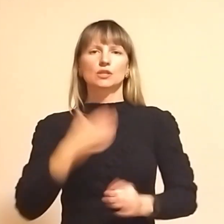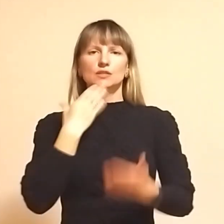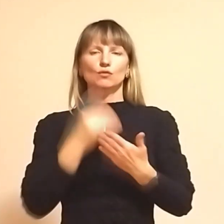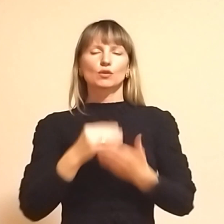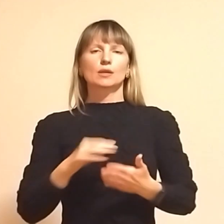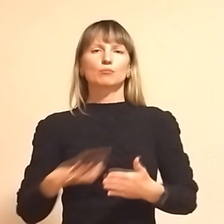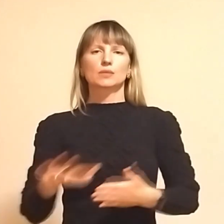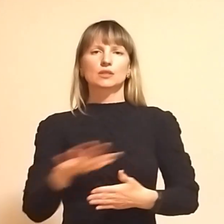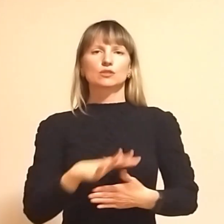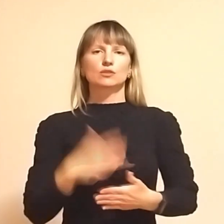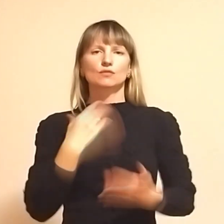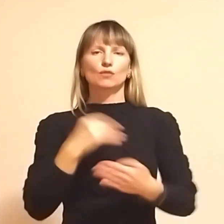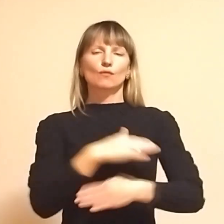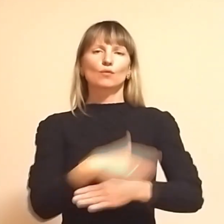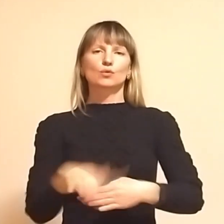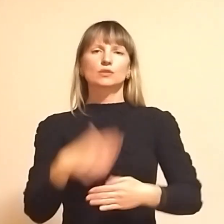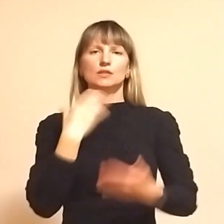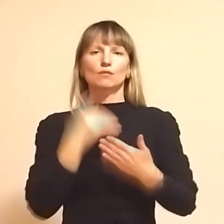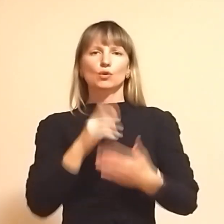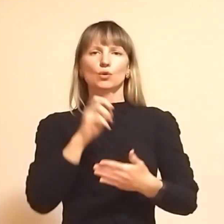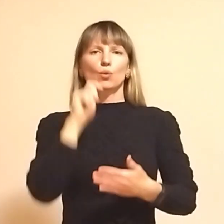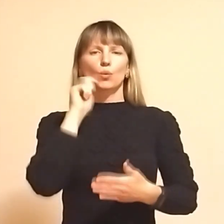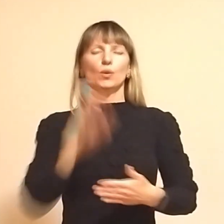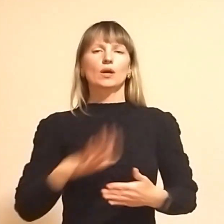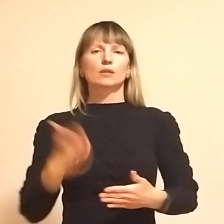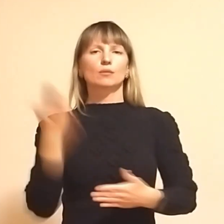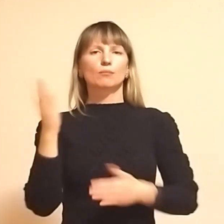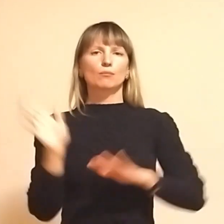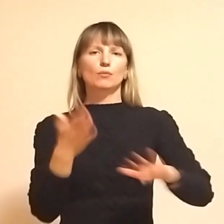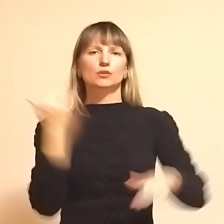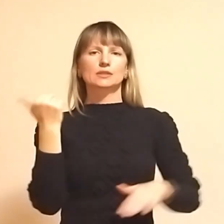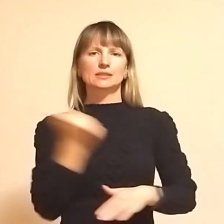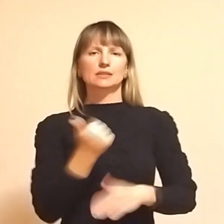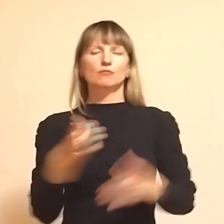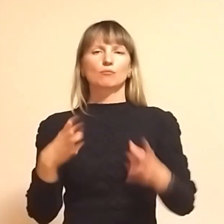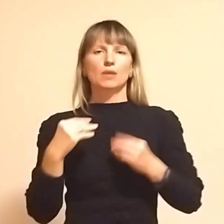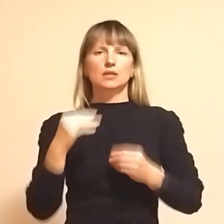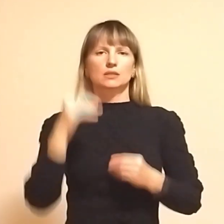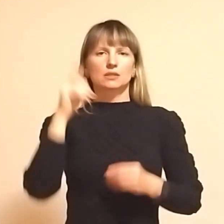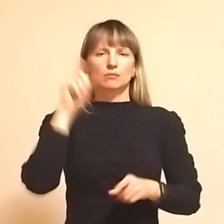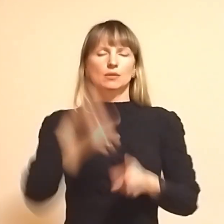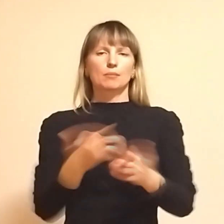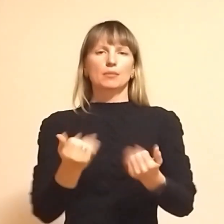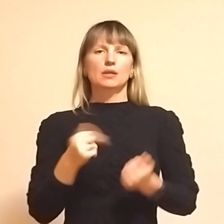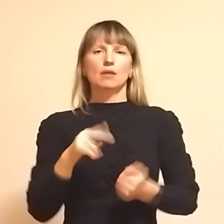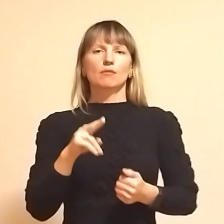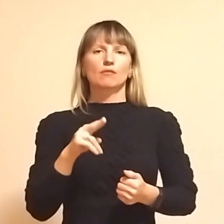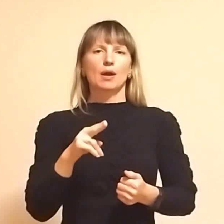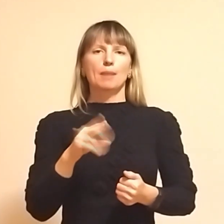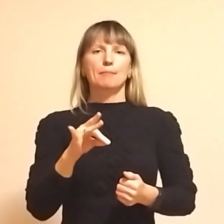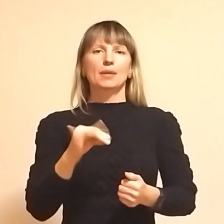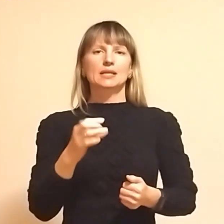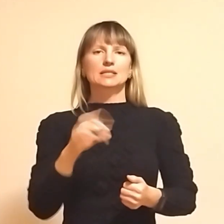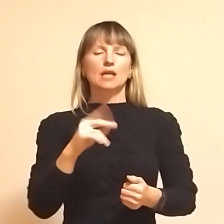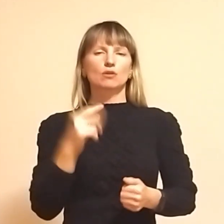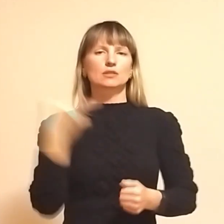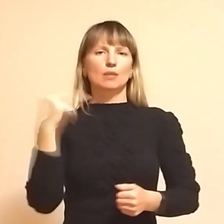місто, свої вулиці, свою Україну. Минуло тижня разом із побратимами прийняв присягу зеврійський краєзнавець та